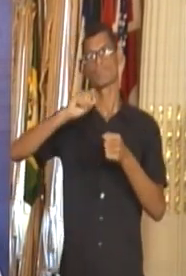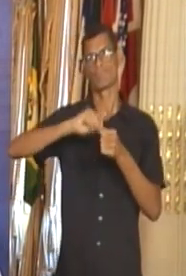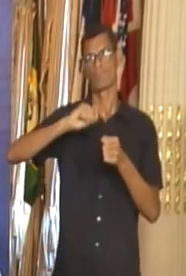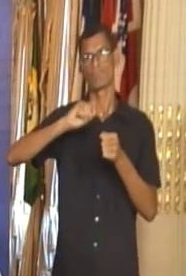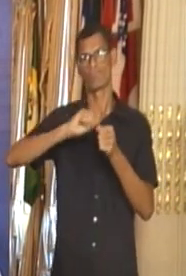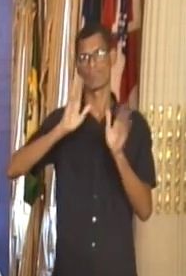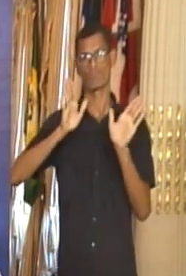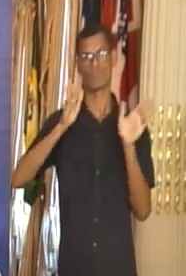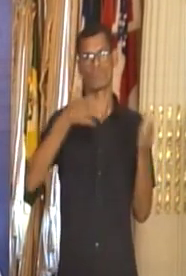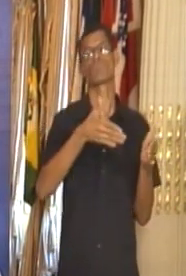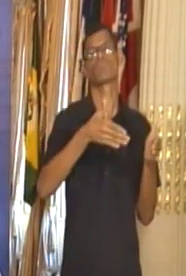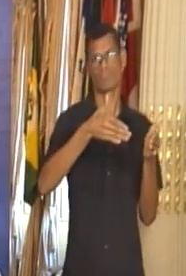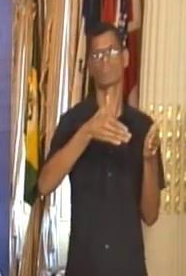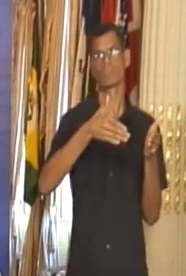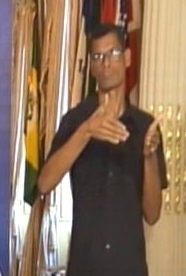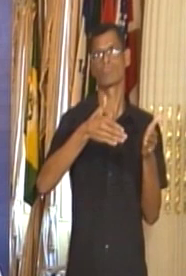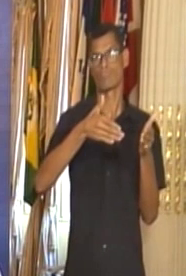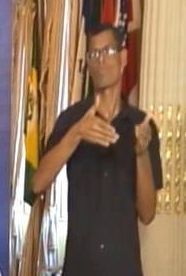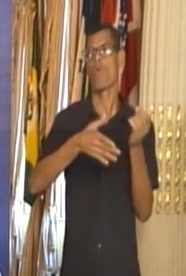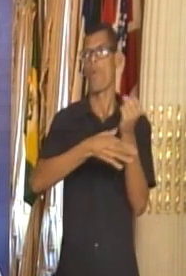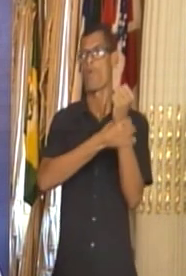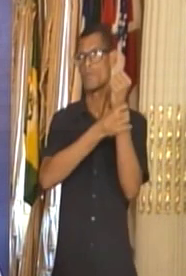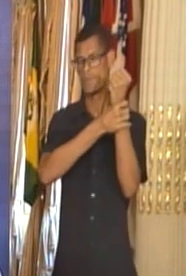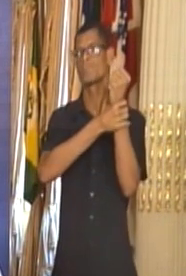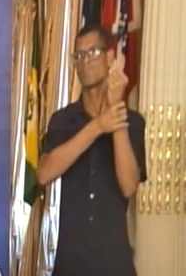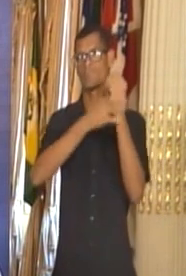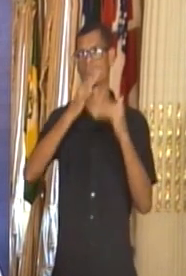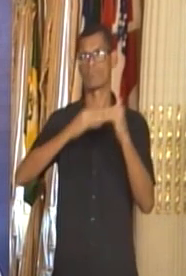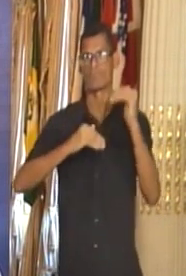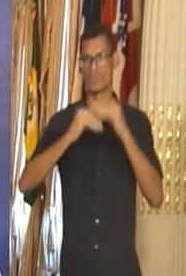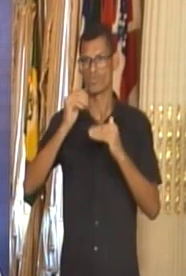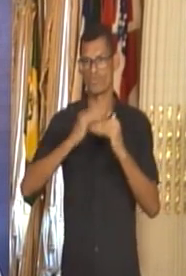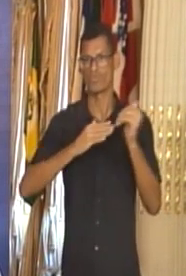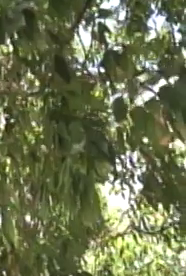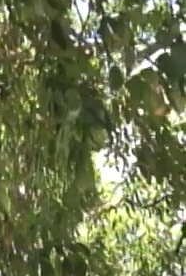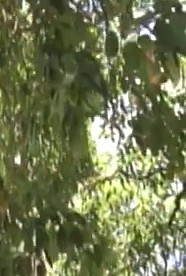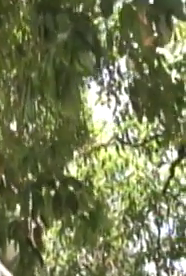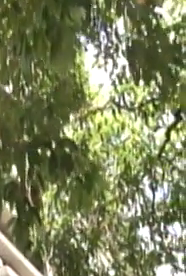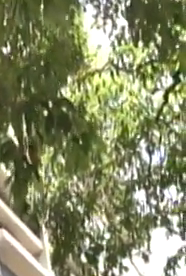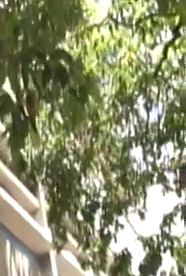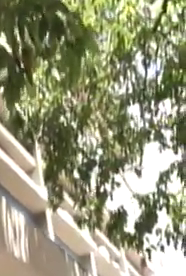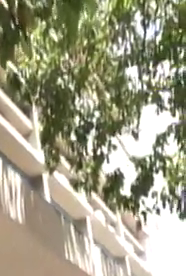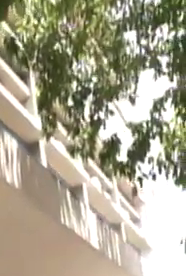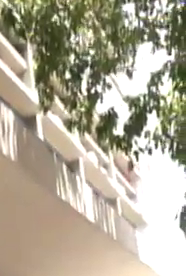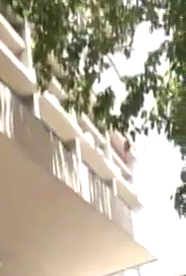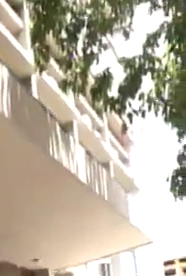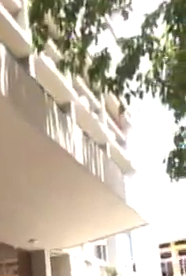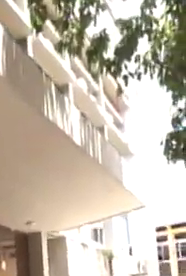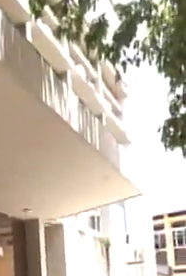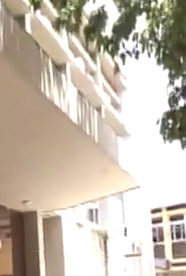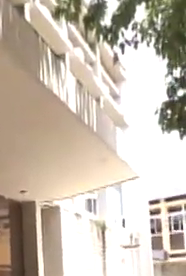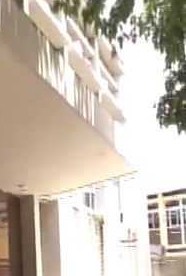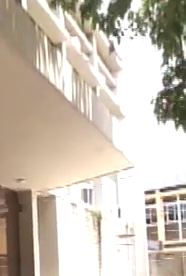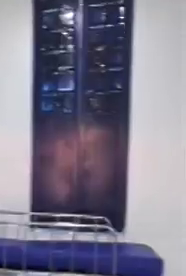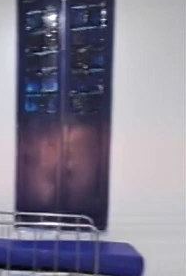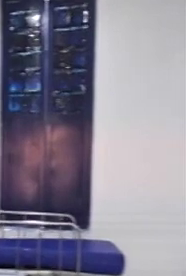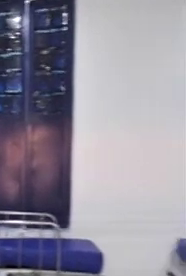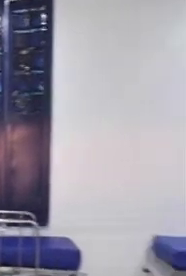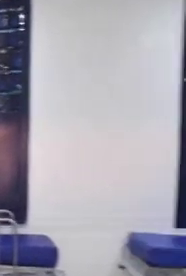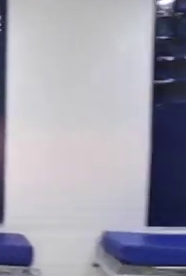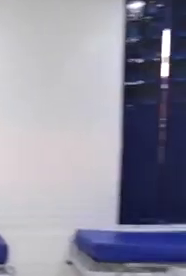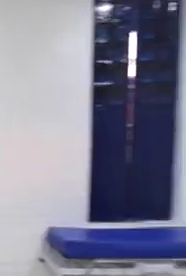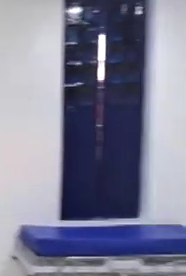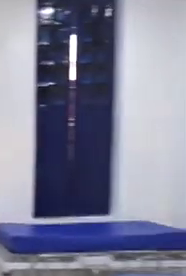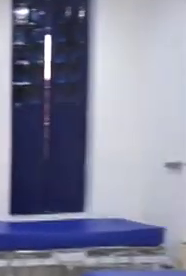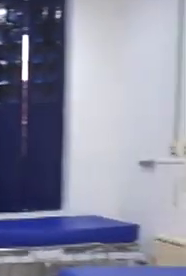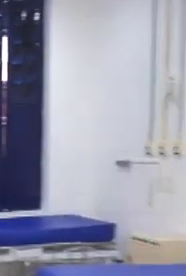Nós temos um compromisso com a segurança, tanto dos profissionais de saúde como dos pacientes que são atendidos por ele O governador Paulo